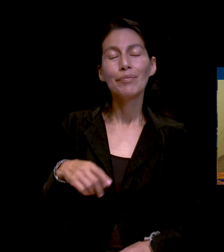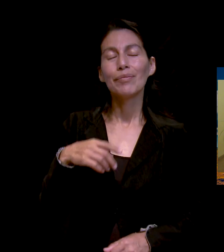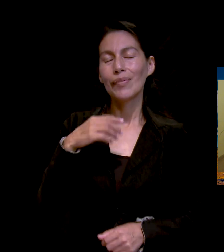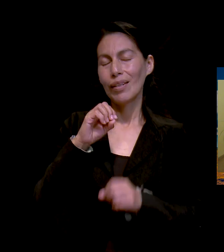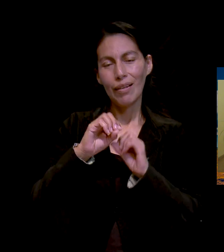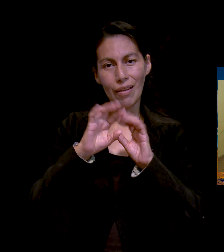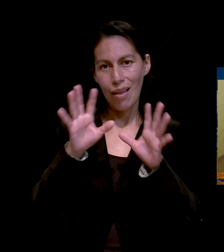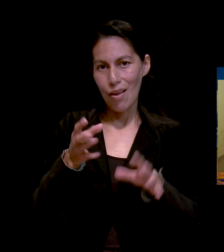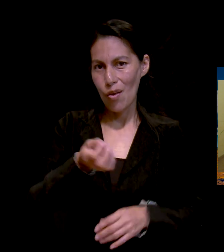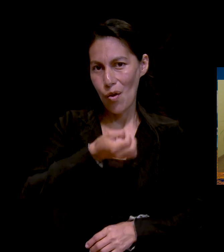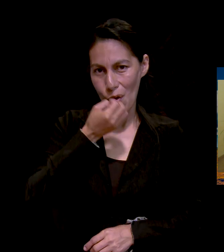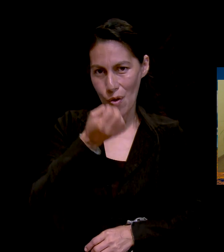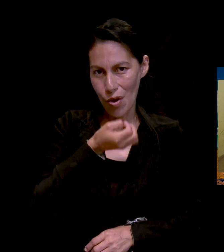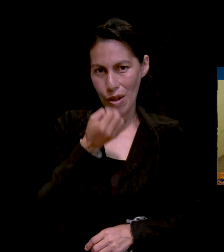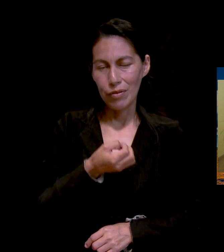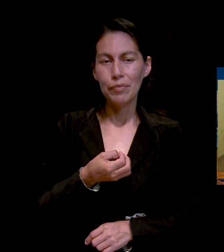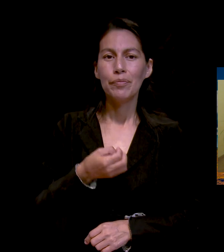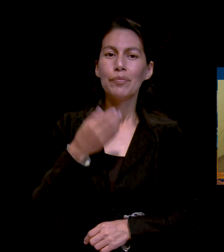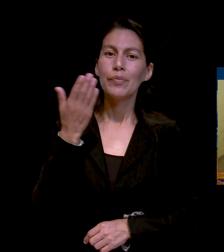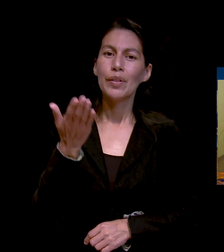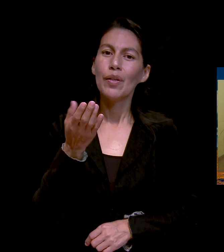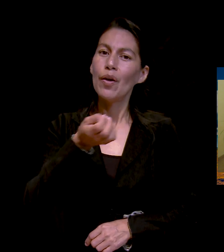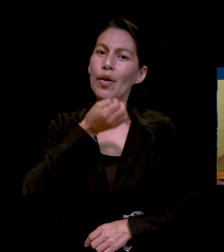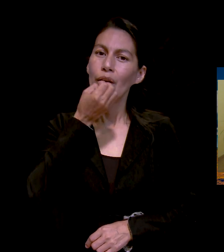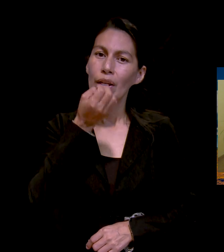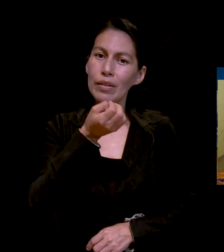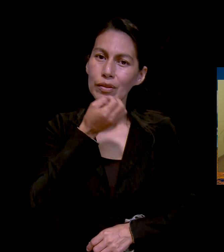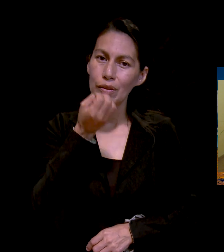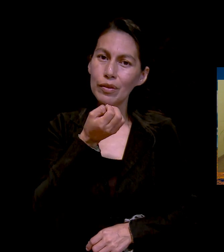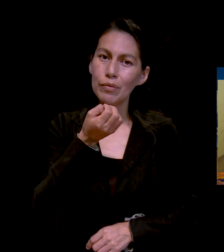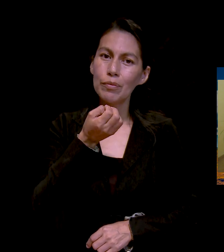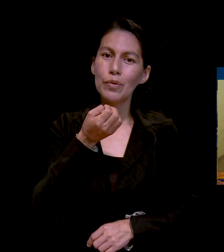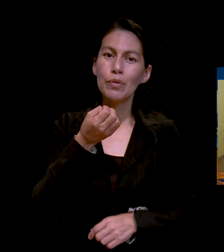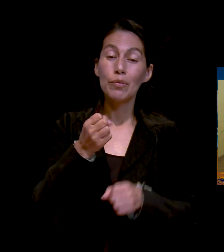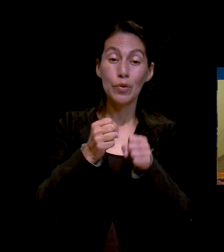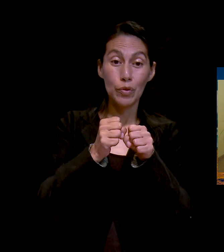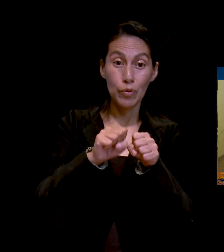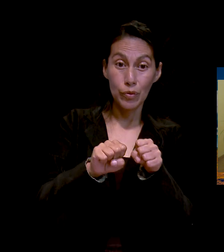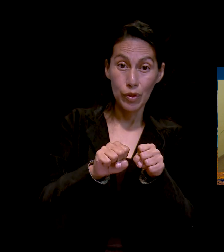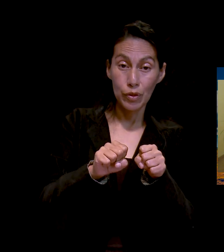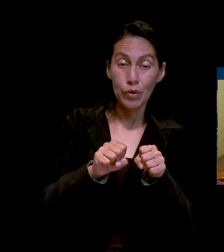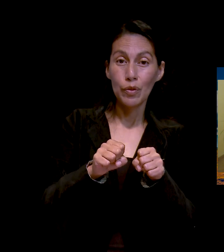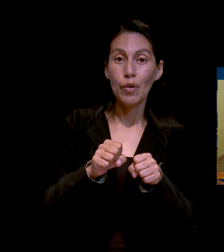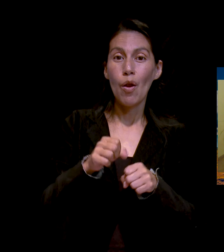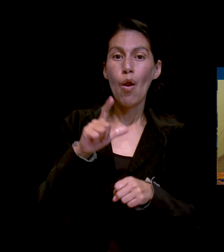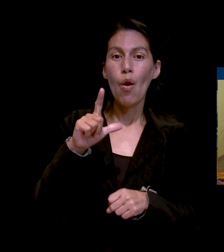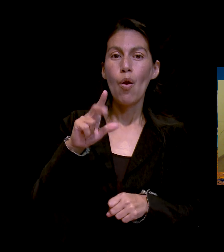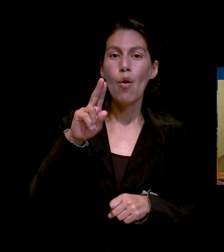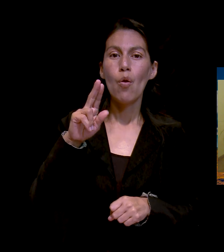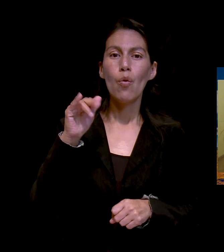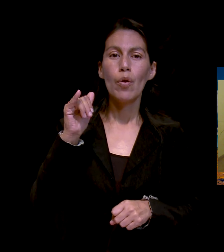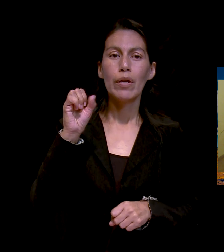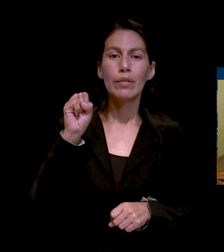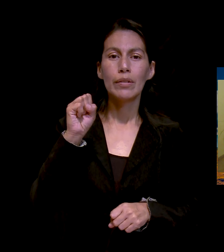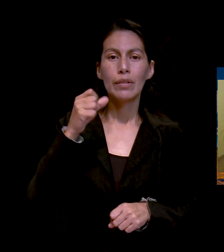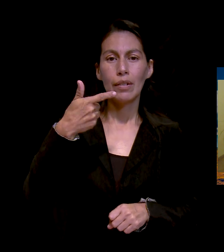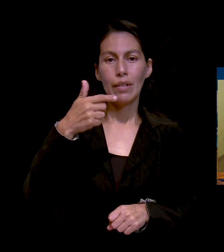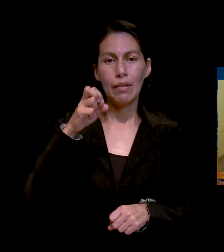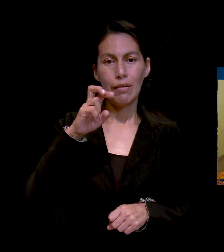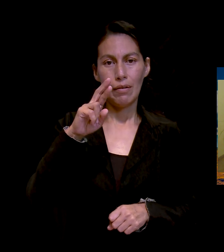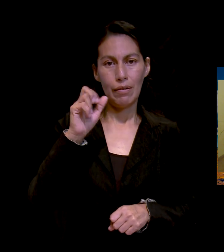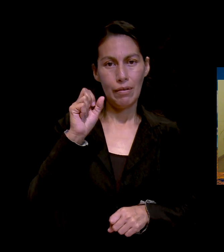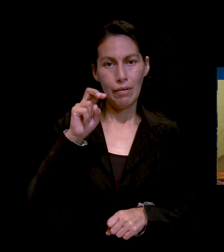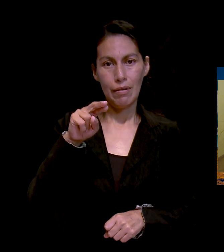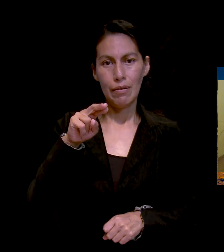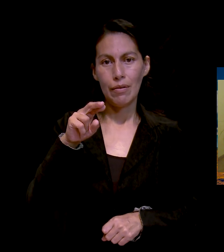pido oración por mi sobrino Luis Gerardo, que está en el hospital en terapia intensiva. Se encuentra entubado y